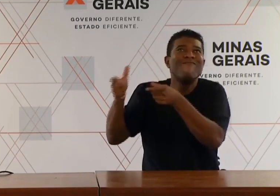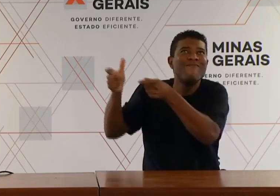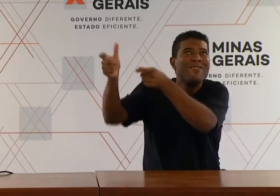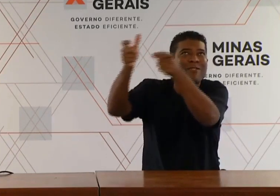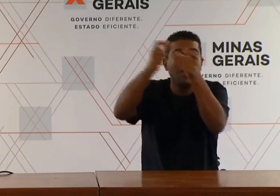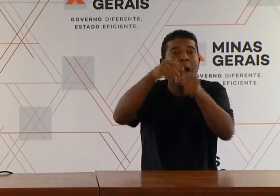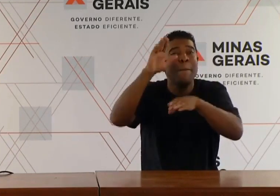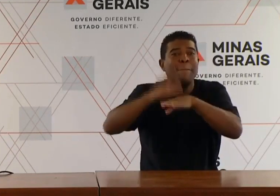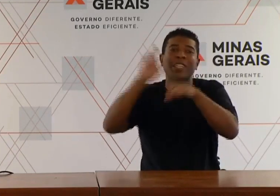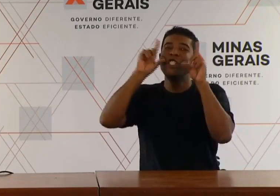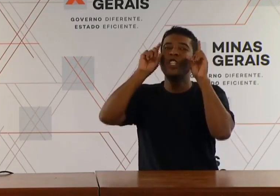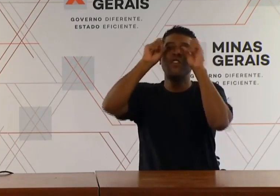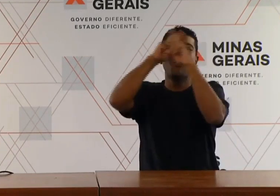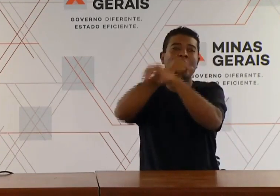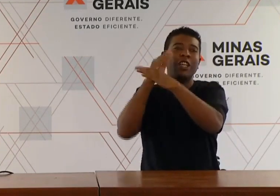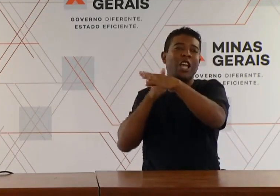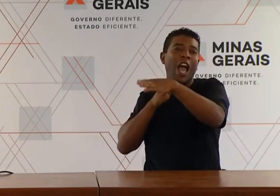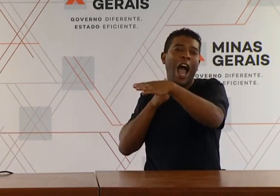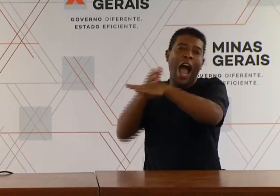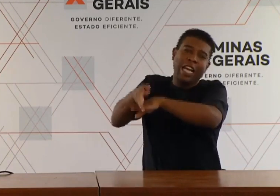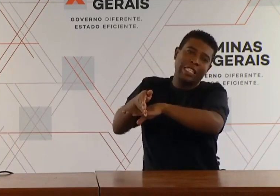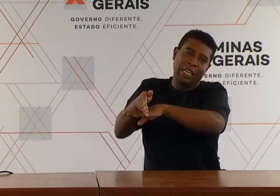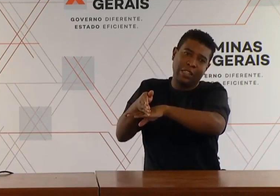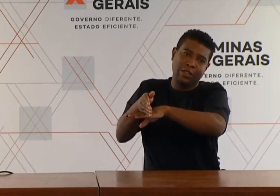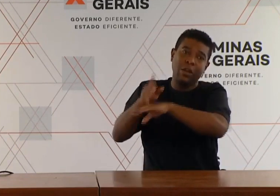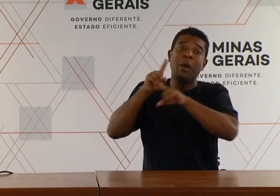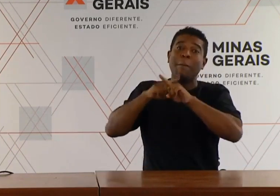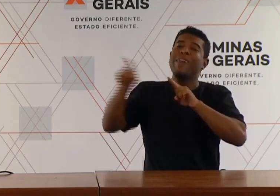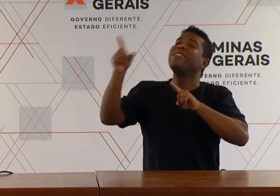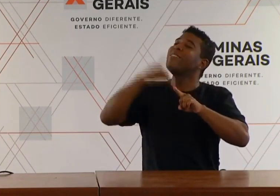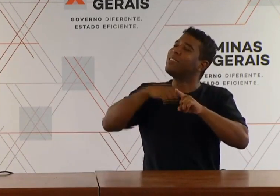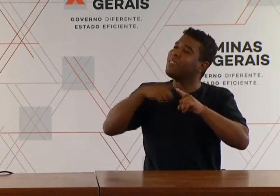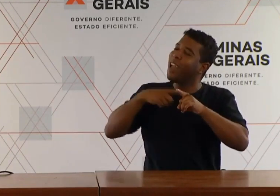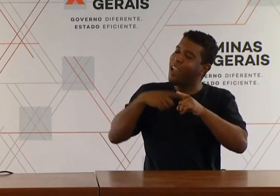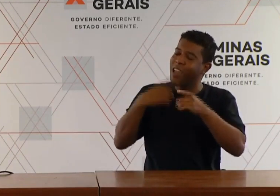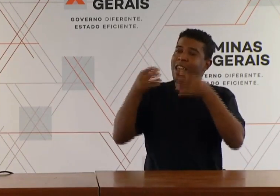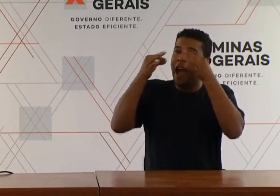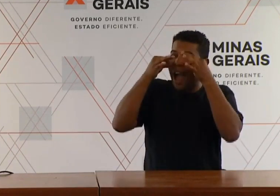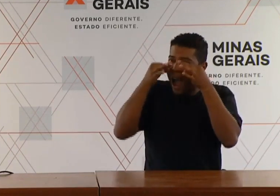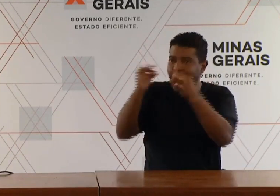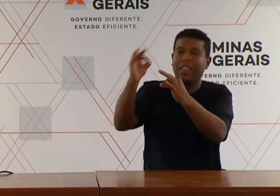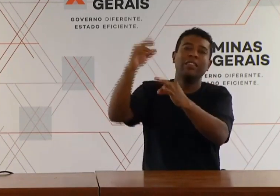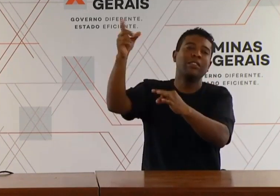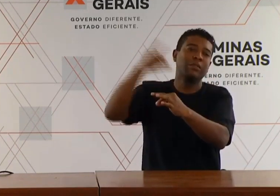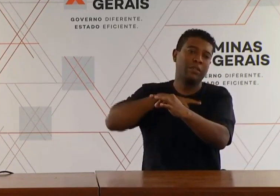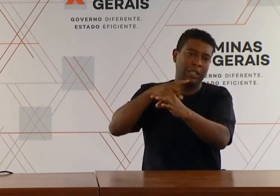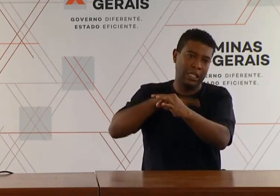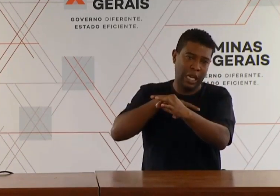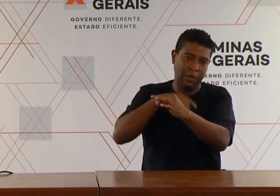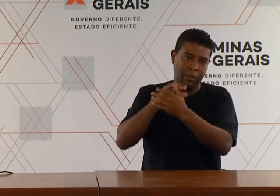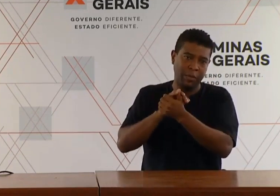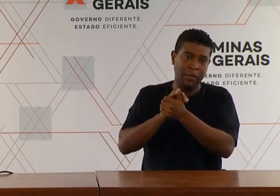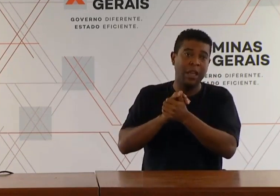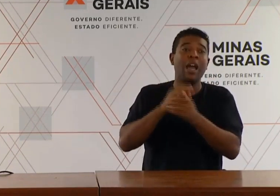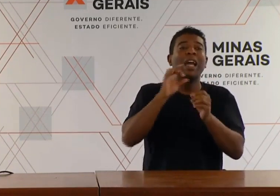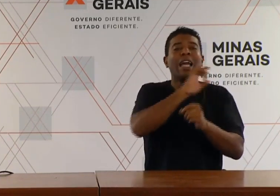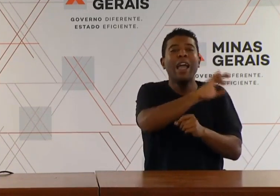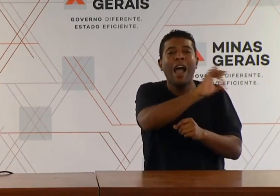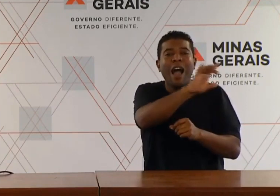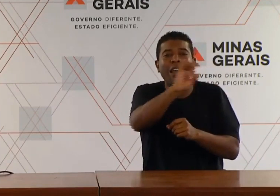localidades é grande, mas toda atenção está sendo dada. Como eu falei, cada diretor da escola fez um planejamento muito cuidadoso,